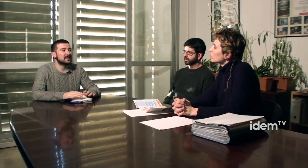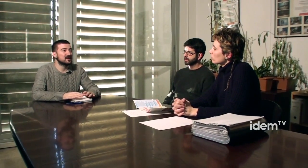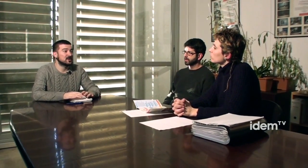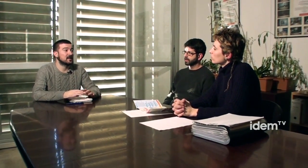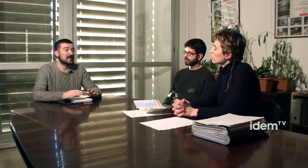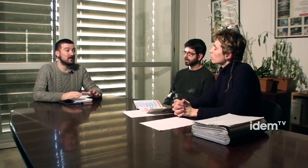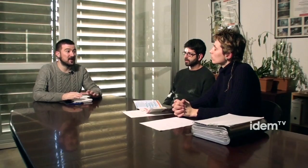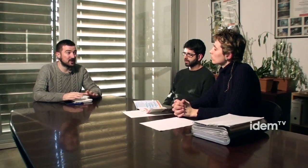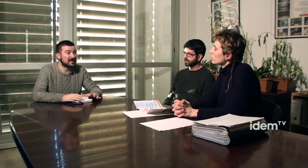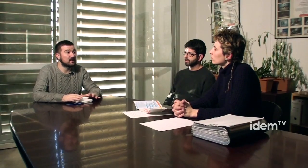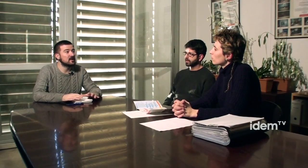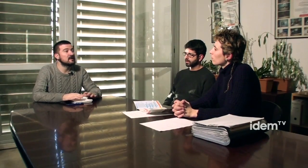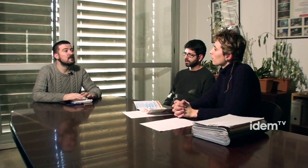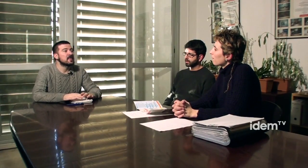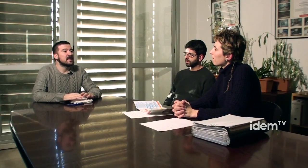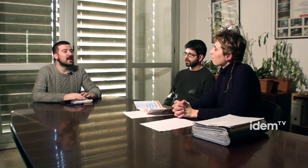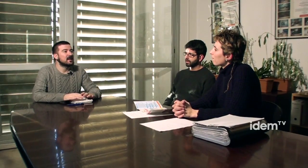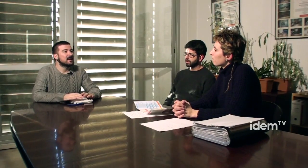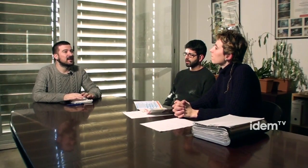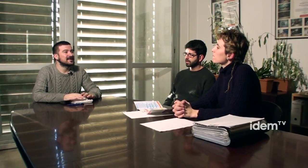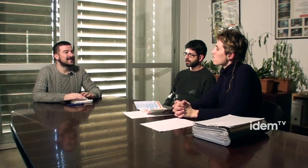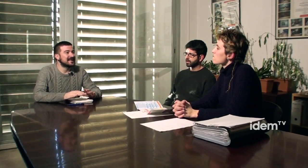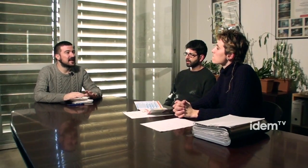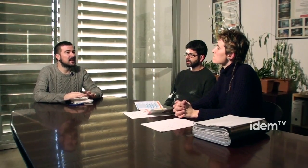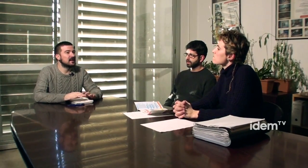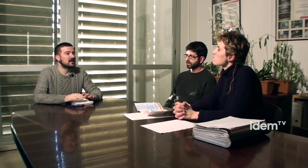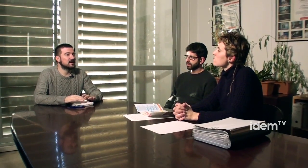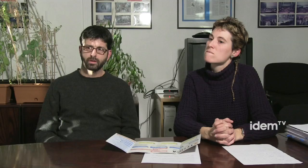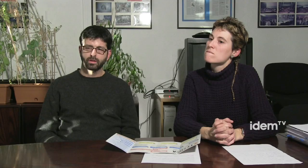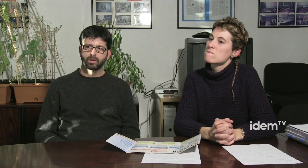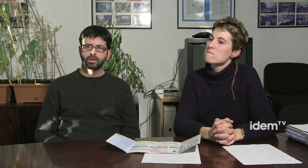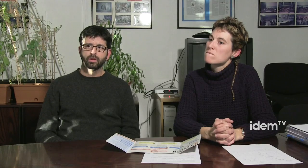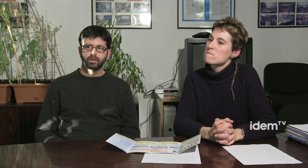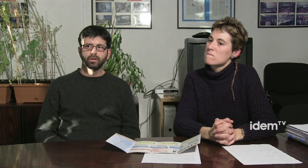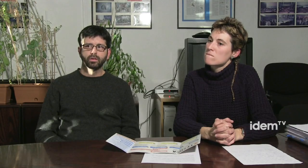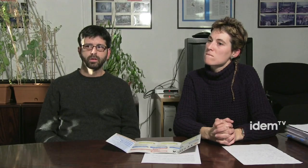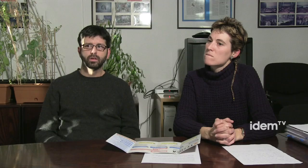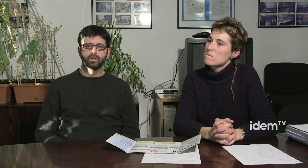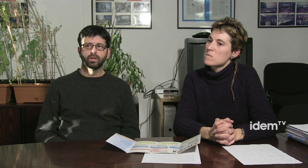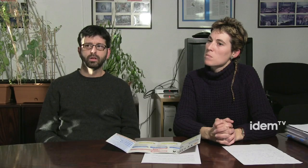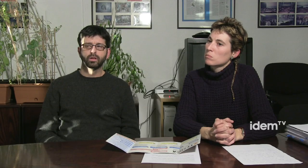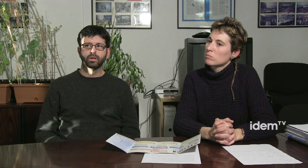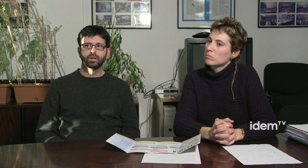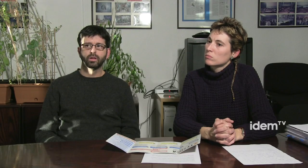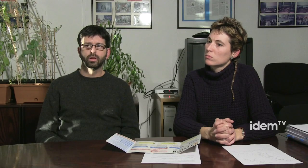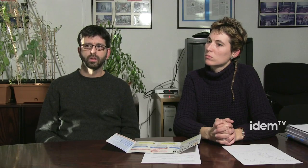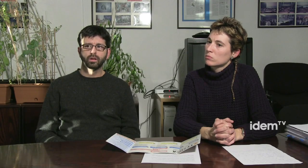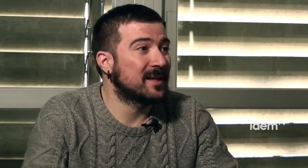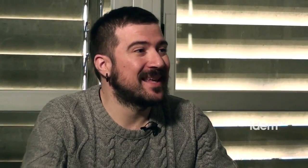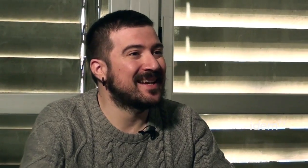saber si està repartit per tota Catalunya, si hi ha, quina és la presència que n'hi ha arreu de Catalunya i si penseu que ja